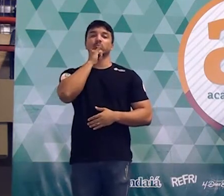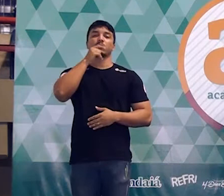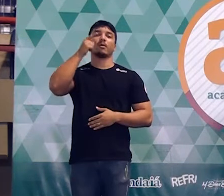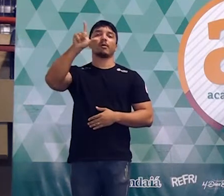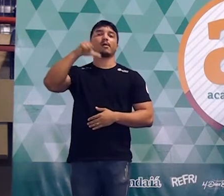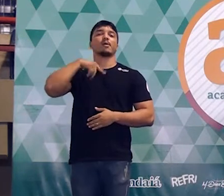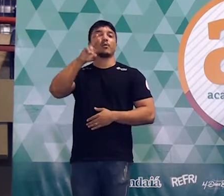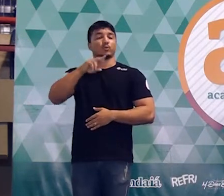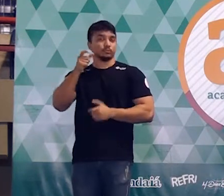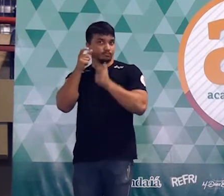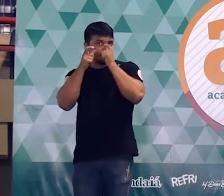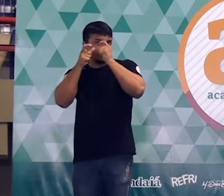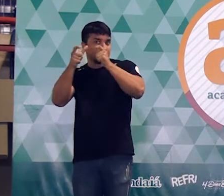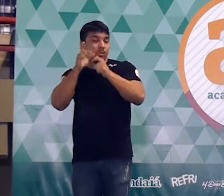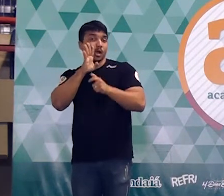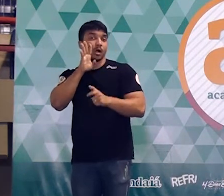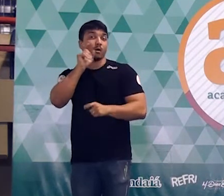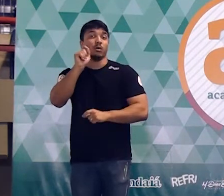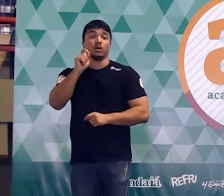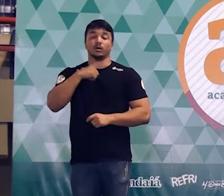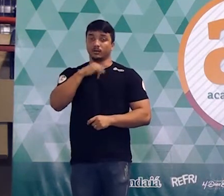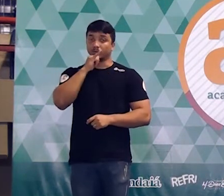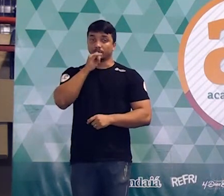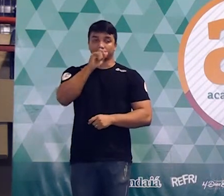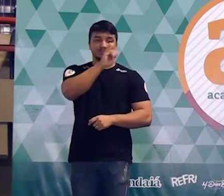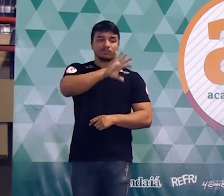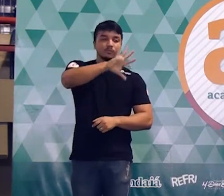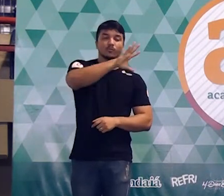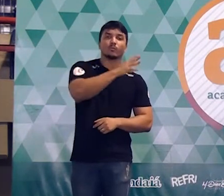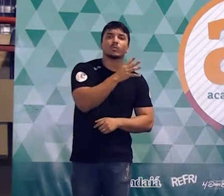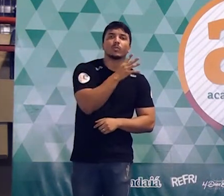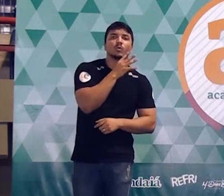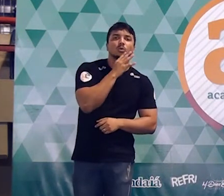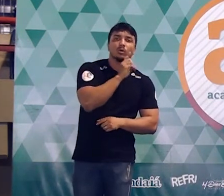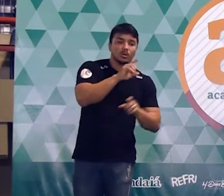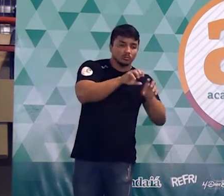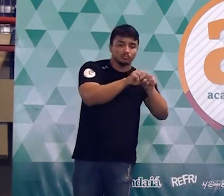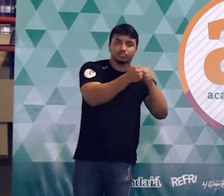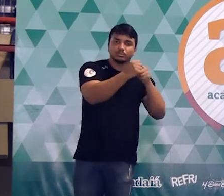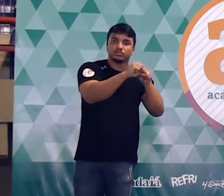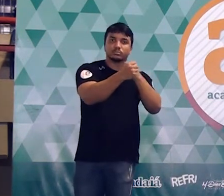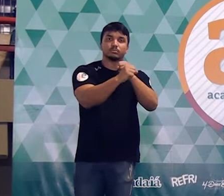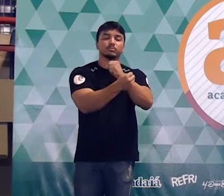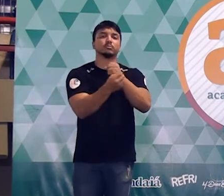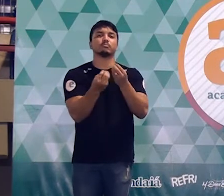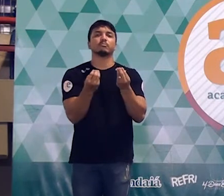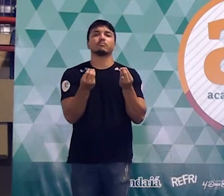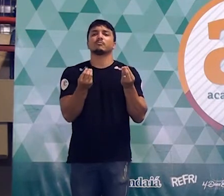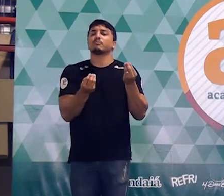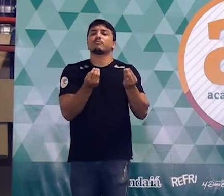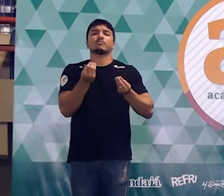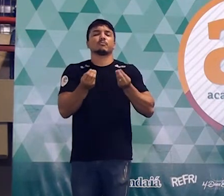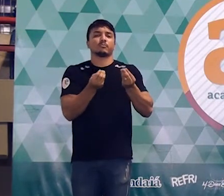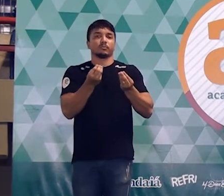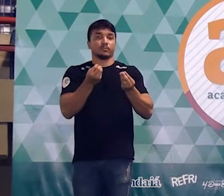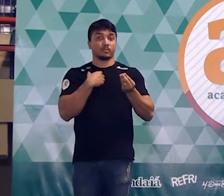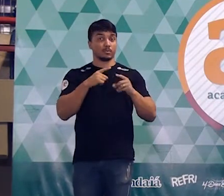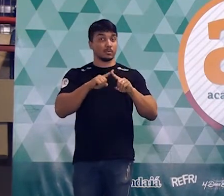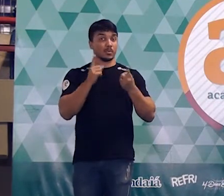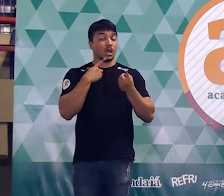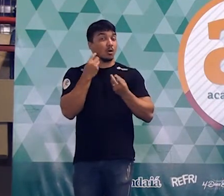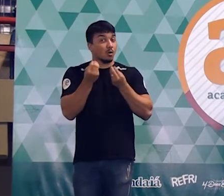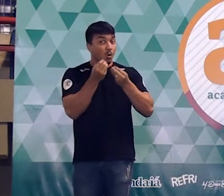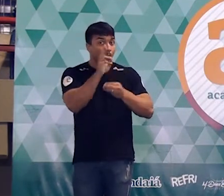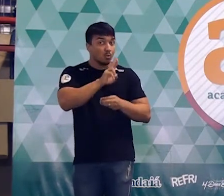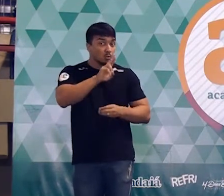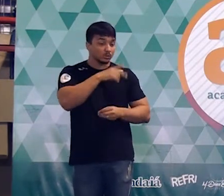que é bastante interessante, que seria você pegar a figura desconhecida e quebrar em vários pedacinhos. Só que a gente vai quebrar de uma forma tal